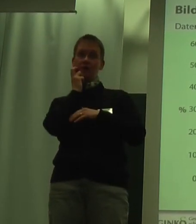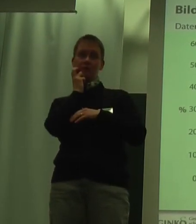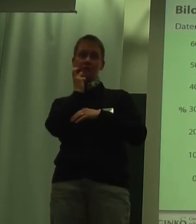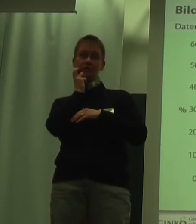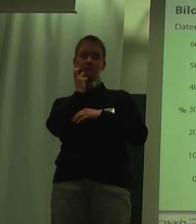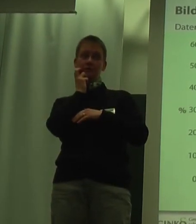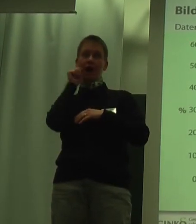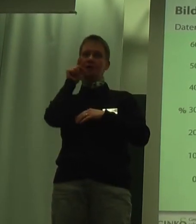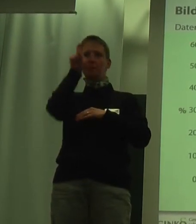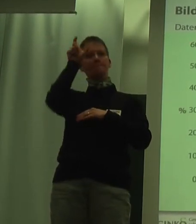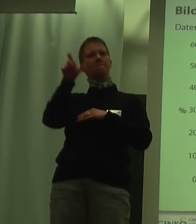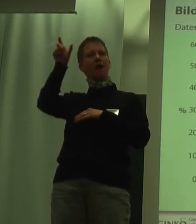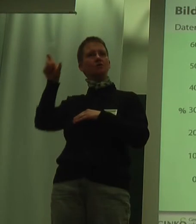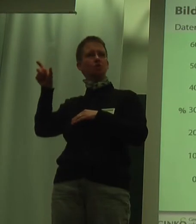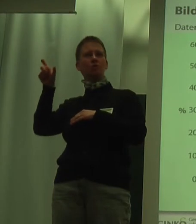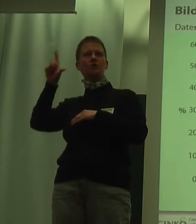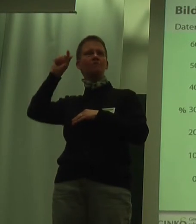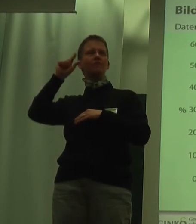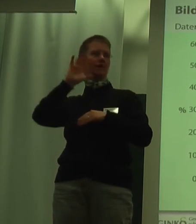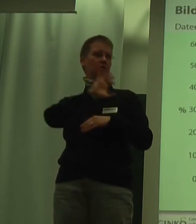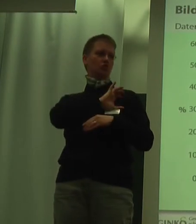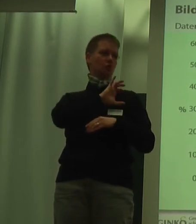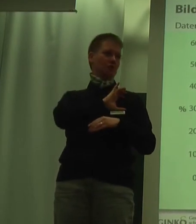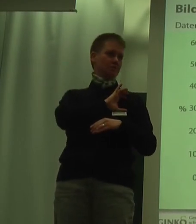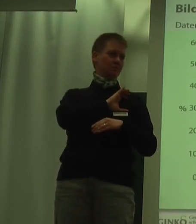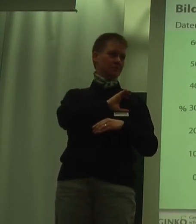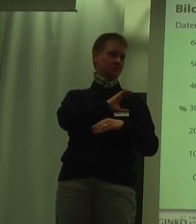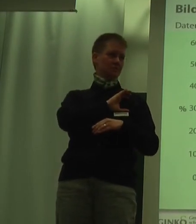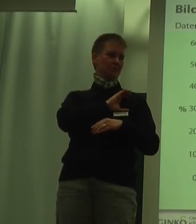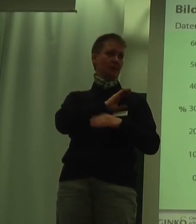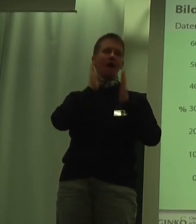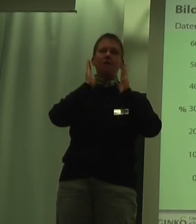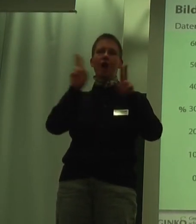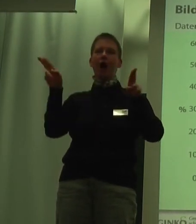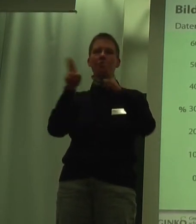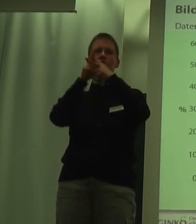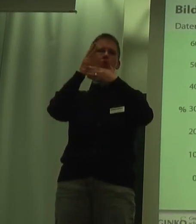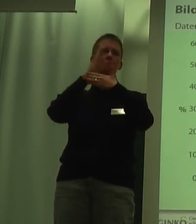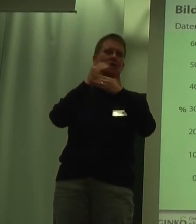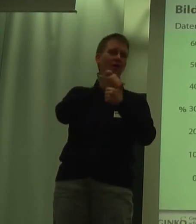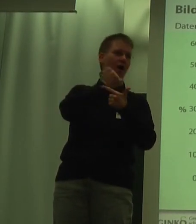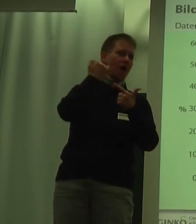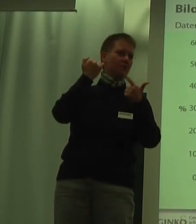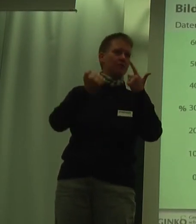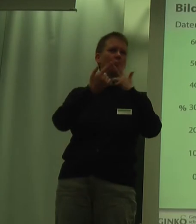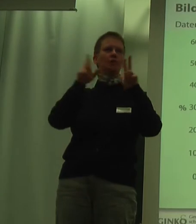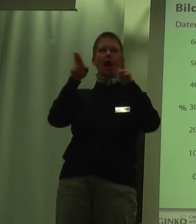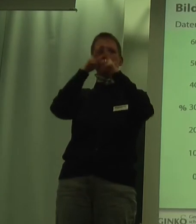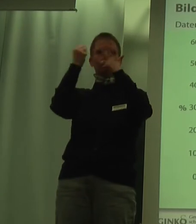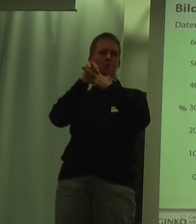haben diese Personen weniger Chancen gehabt, Fachabitur, mittlerer Reife und Abitur zu machen, bei Abitur